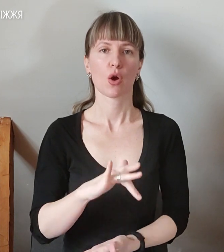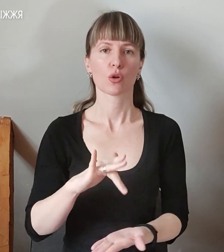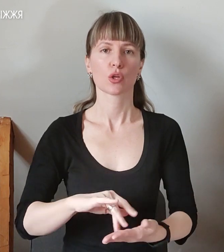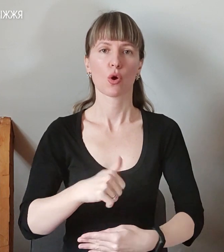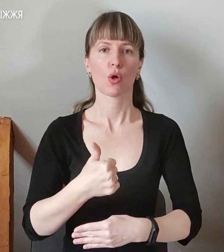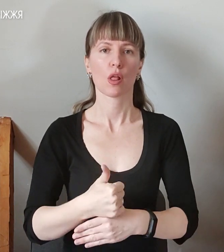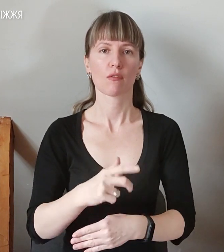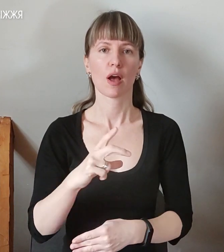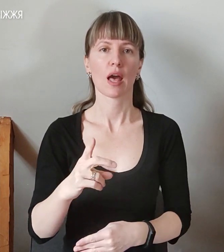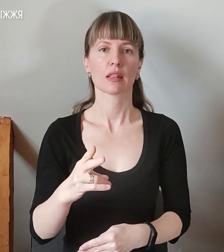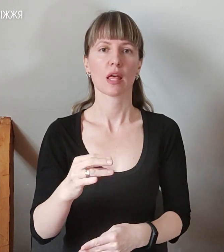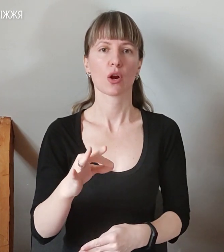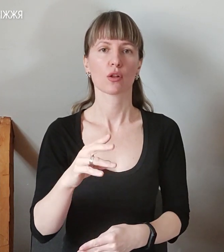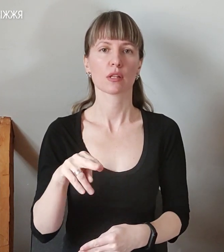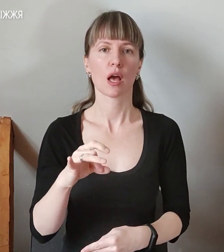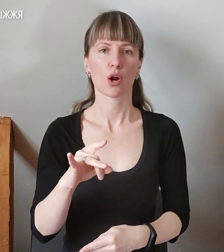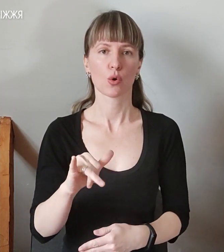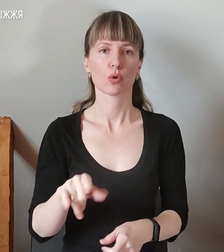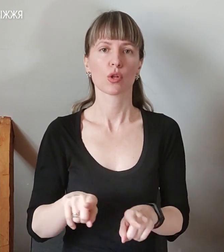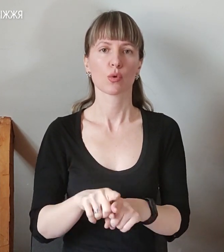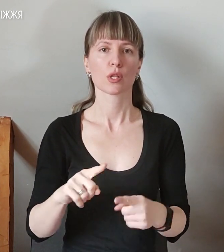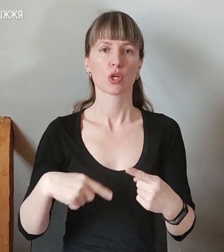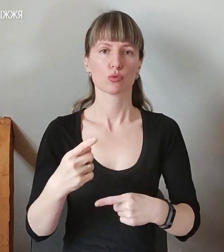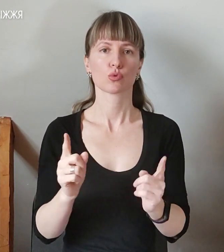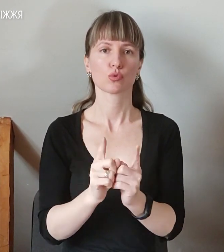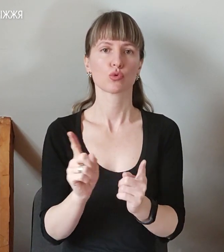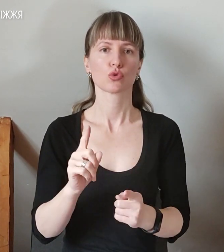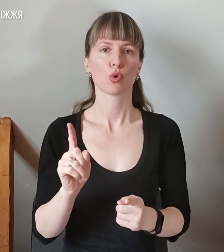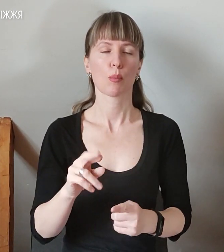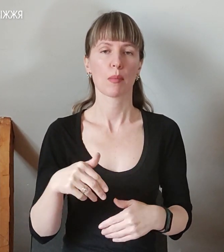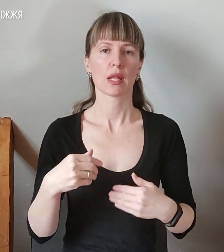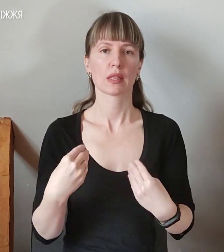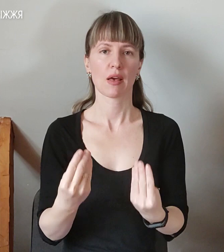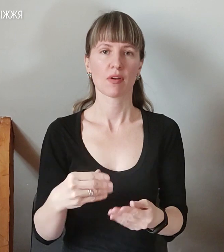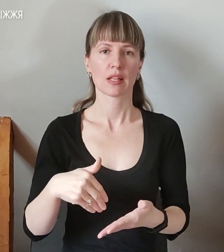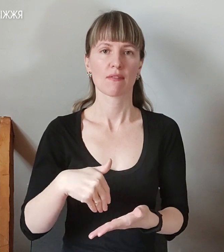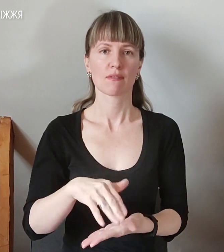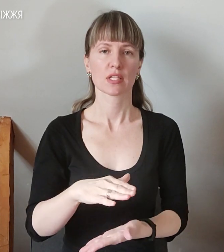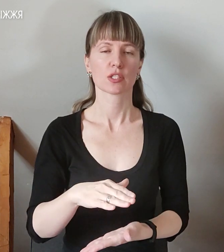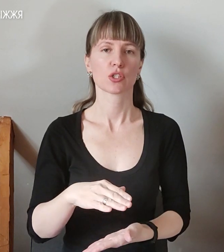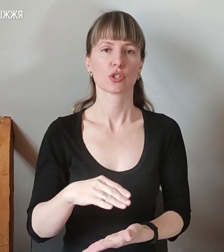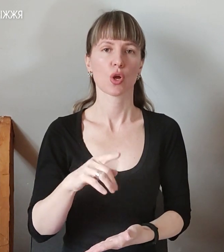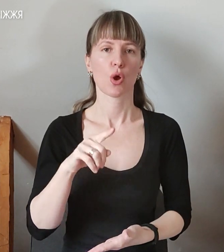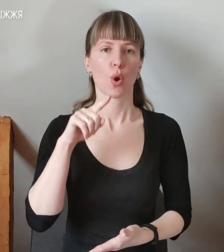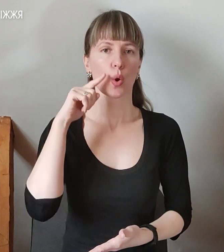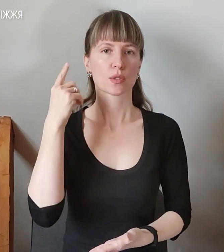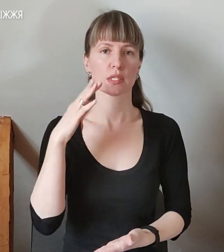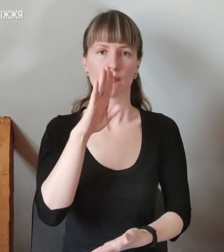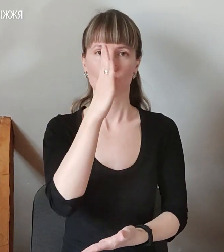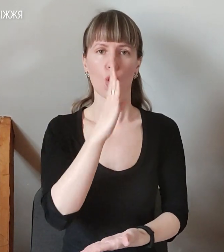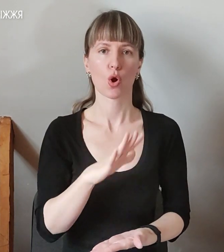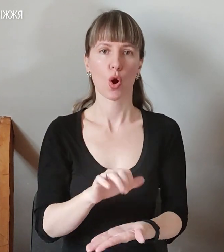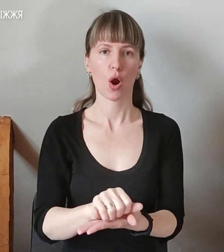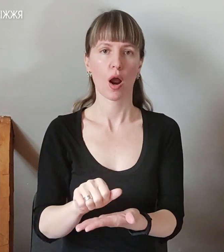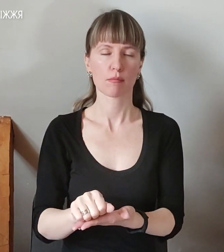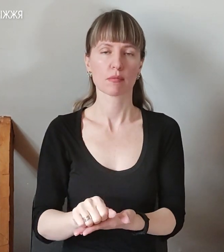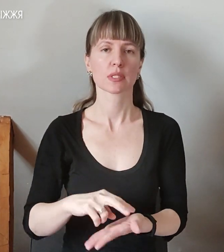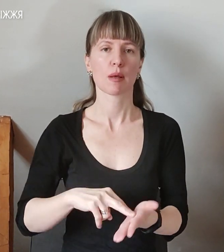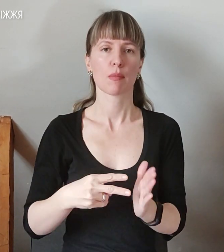Енергодару, наступна троху зустріч, аби давати відсіч російським окупантам, російським ворогам, запланована на 15.00, оскільки